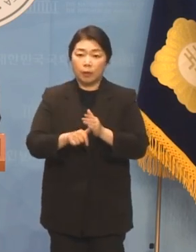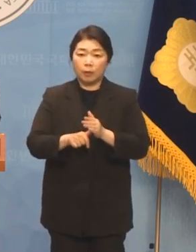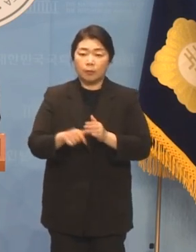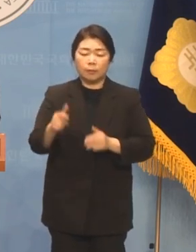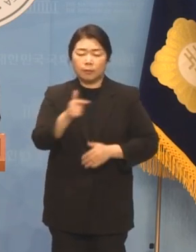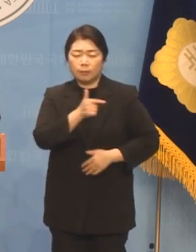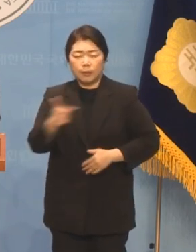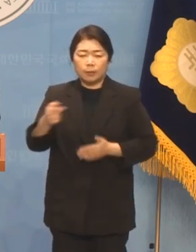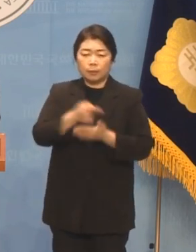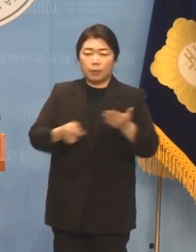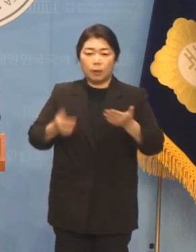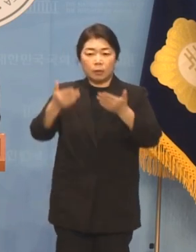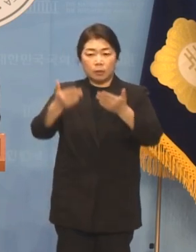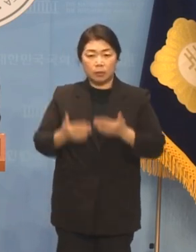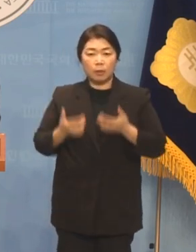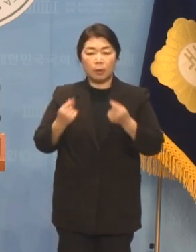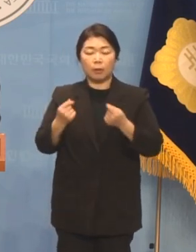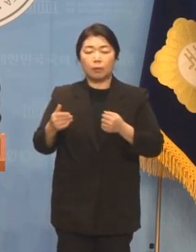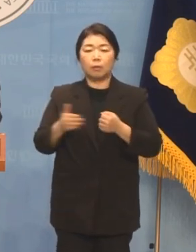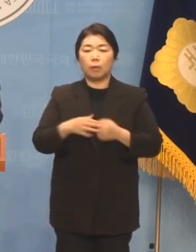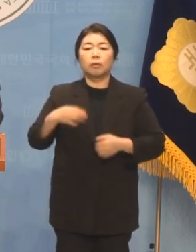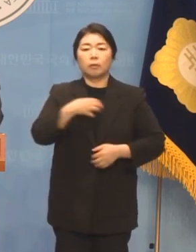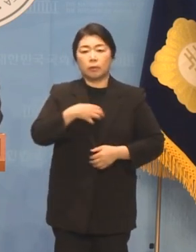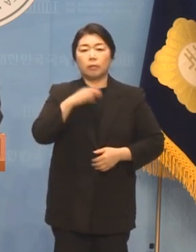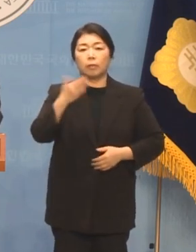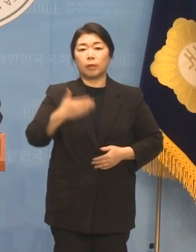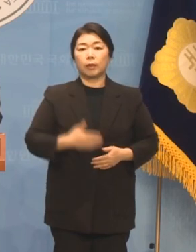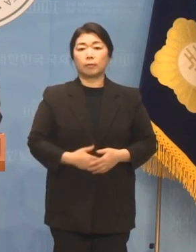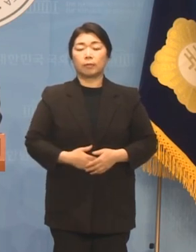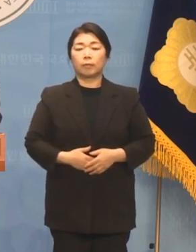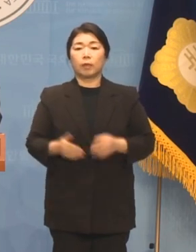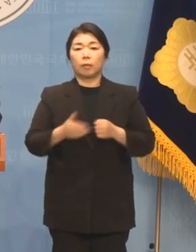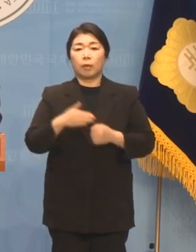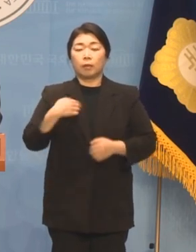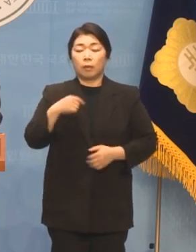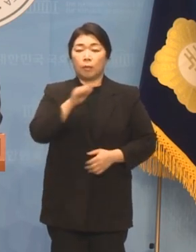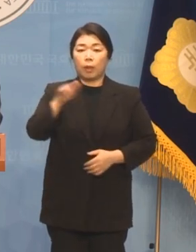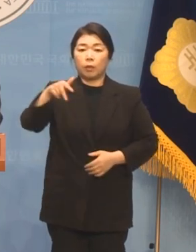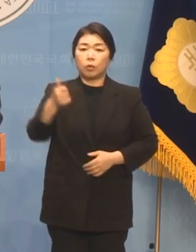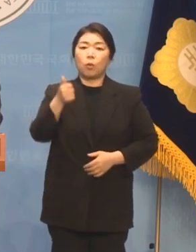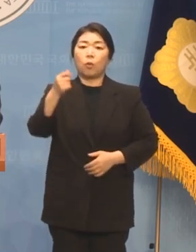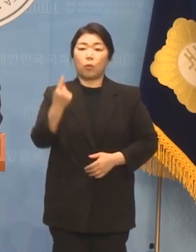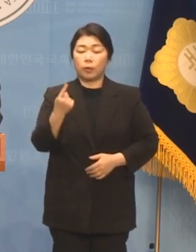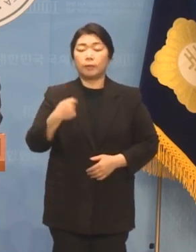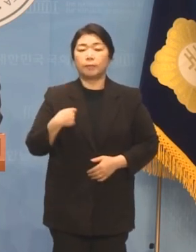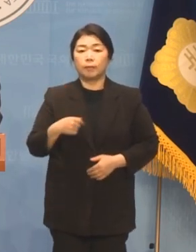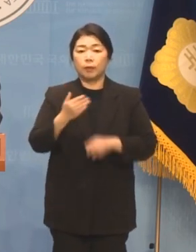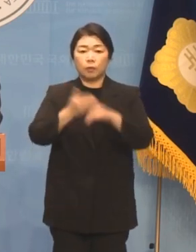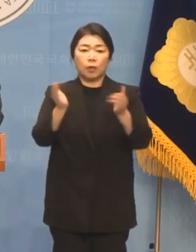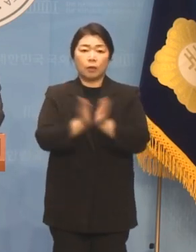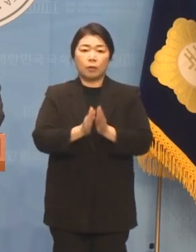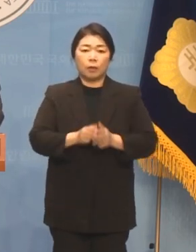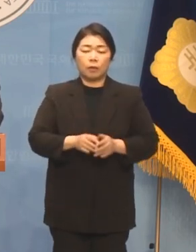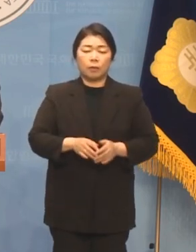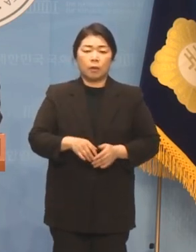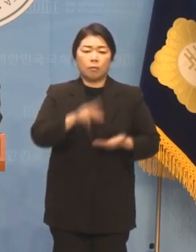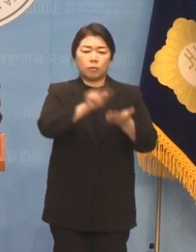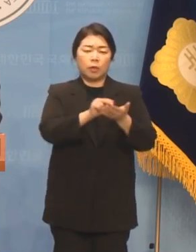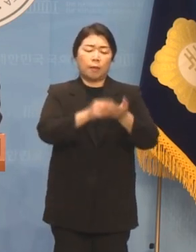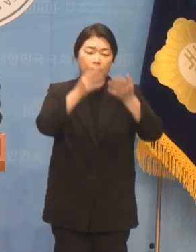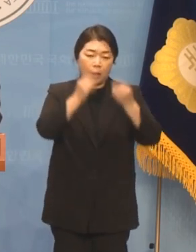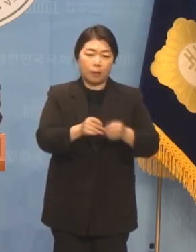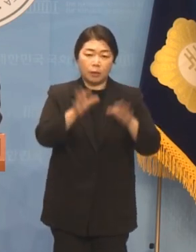악재가 되지 않을까 우려가 됩니다 이에 저 배종호는 민주당이 흠결투성위에